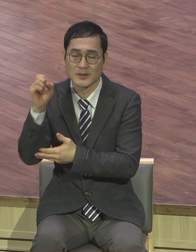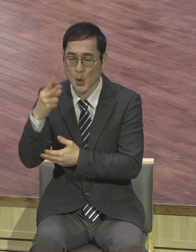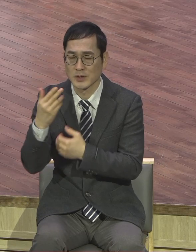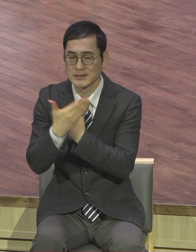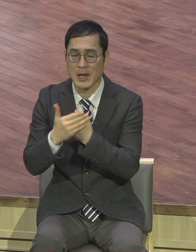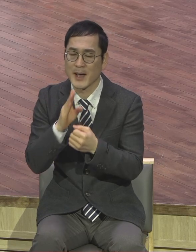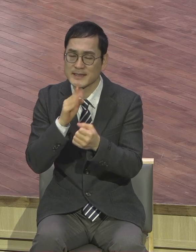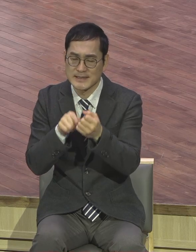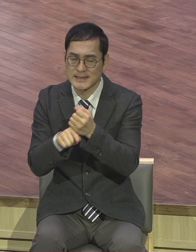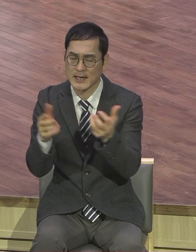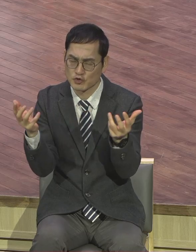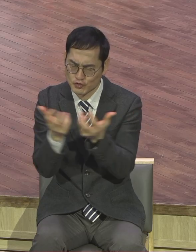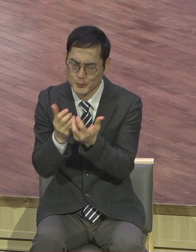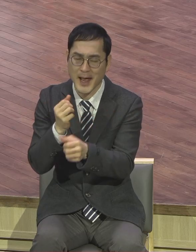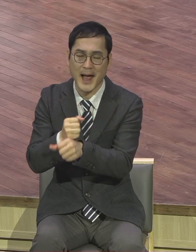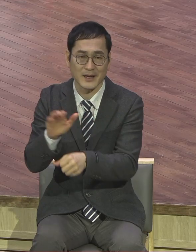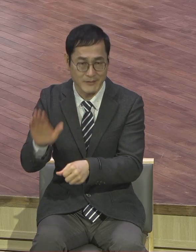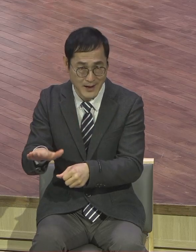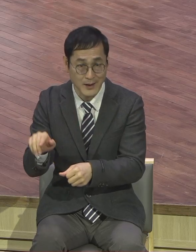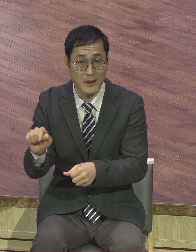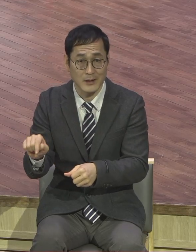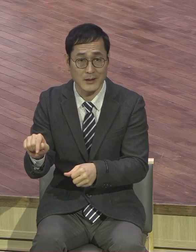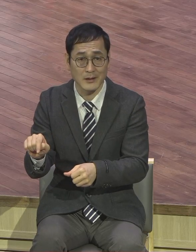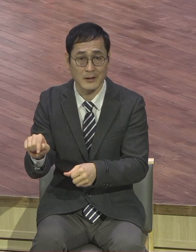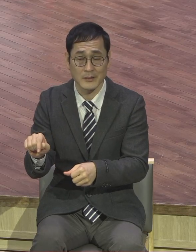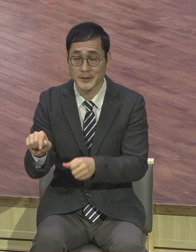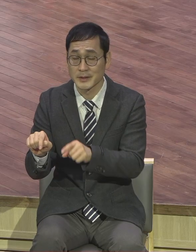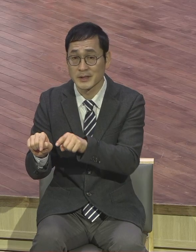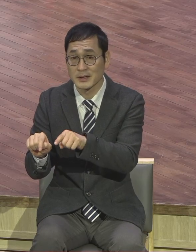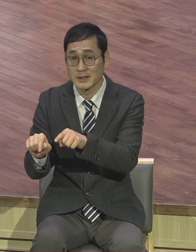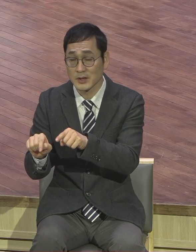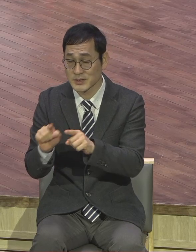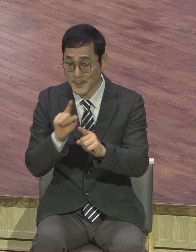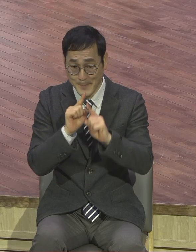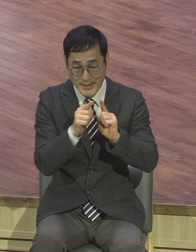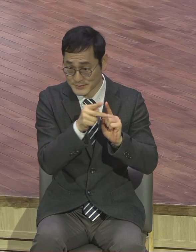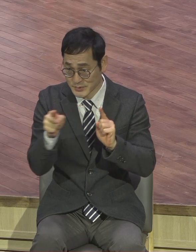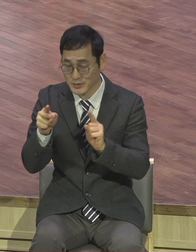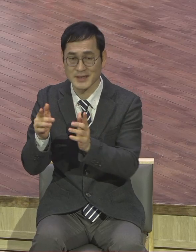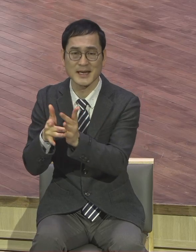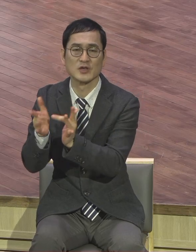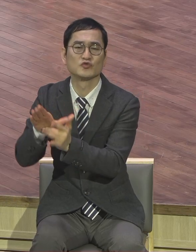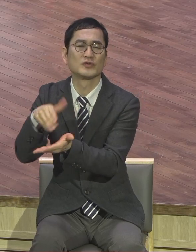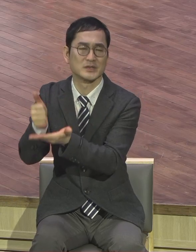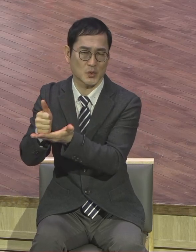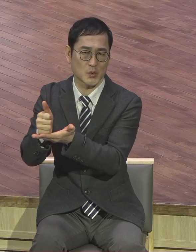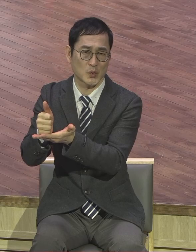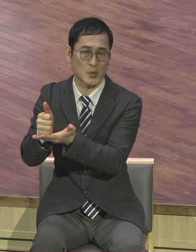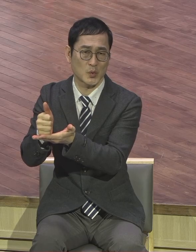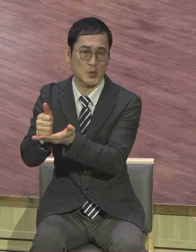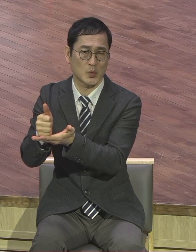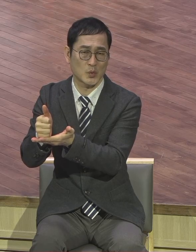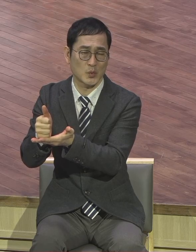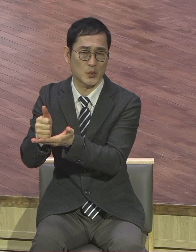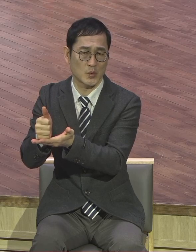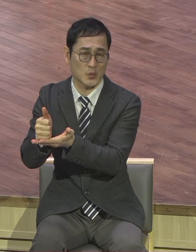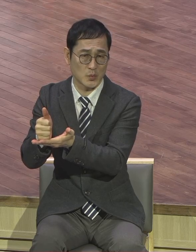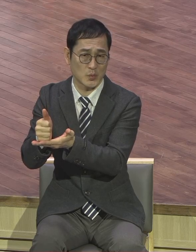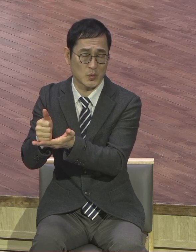말씀이신 예수 그리스도. 예수님은 여러분이 화가가 그린 그 그림의 예수님 아니에요. 예수님은